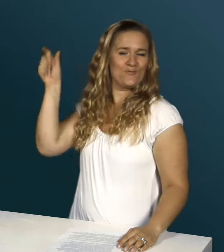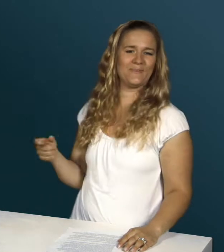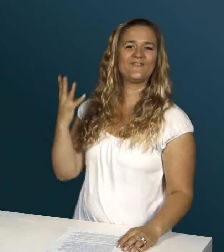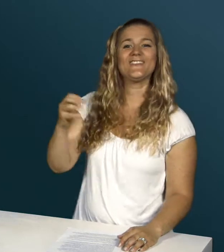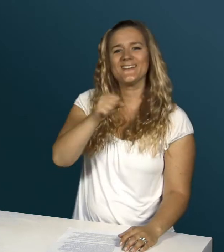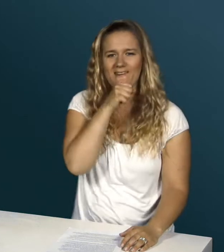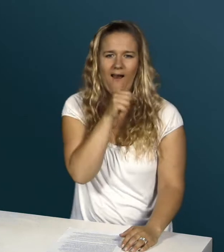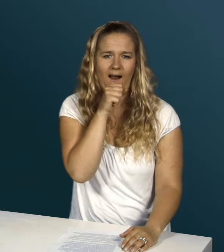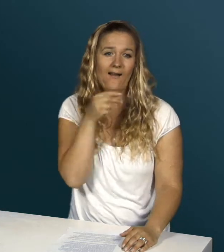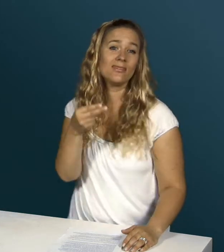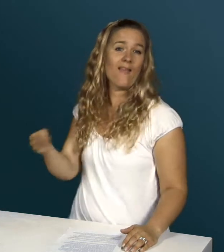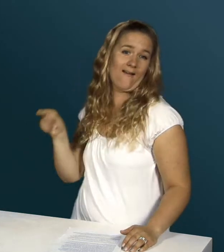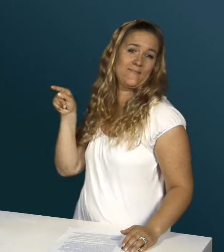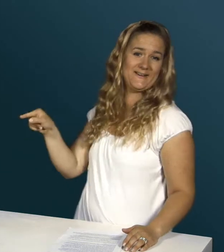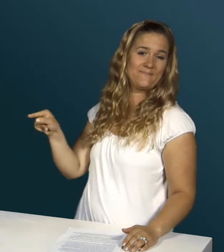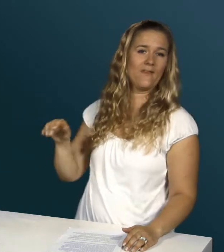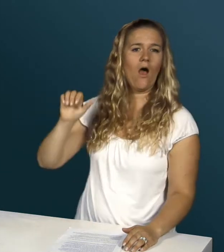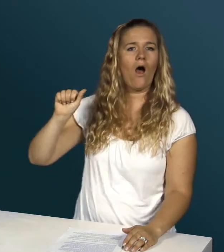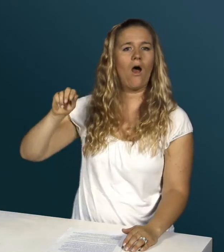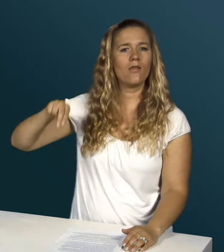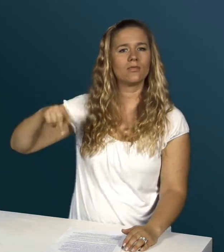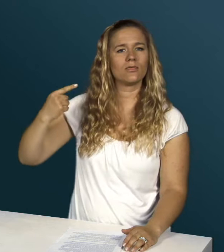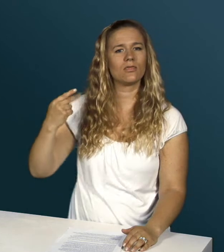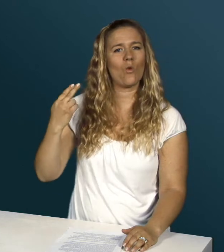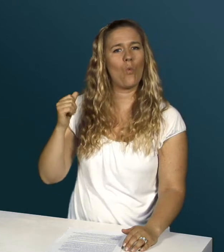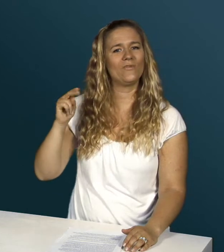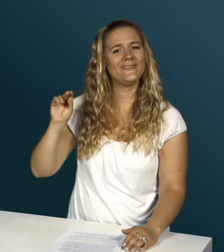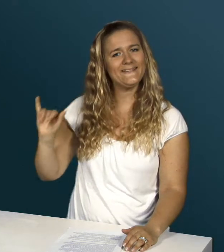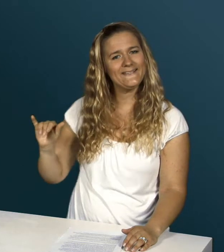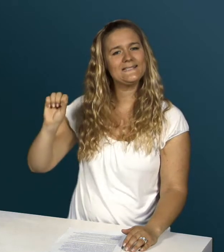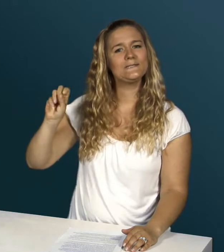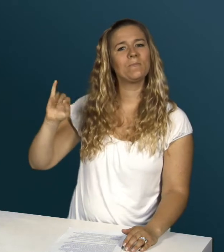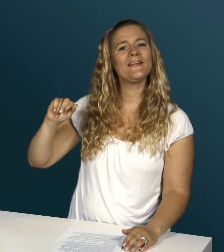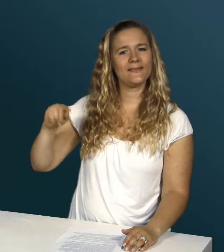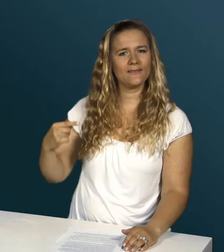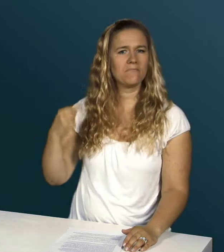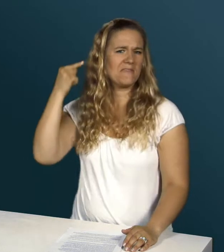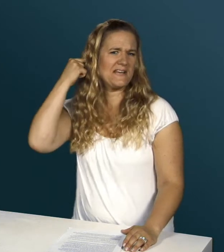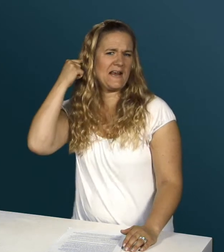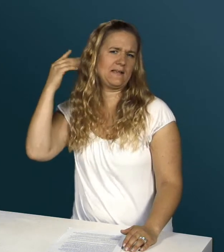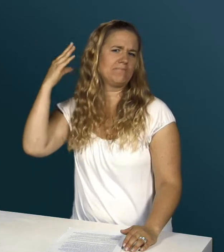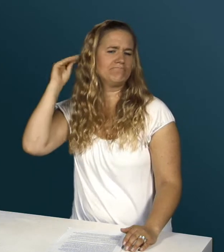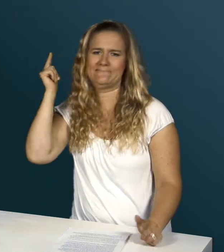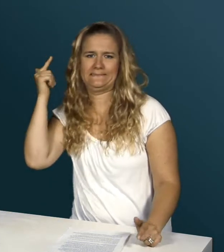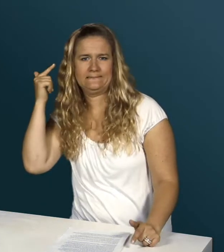Der vierjährige Anthony Smith hört auf dem rechten Ohr nichts und links nur ein wenig.